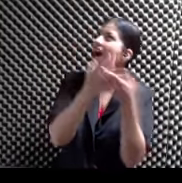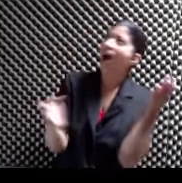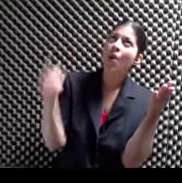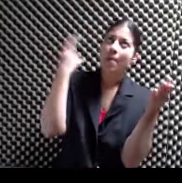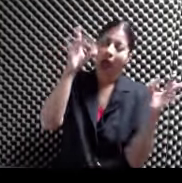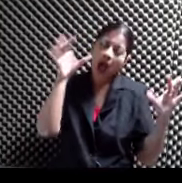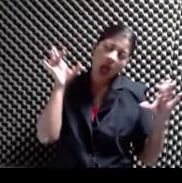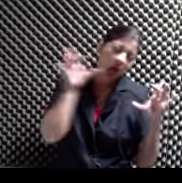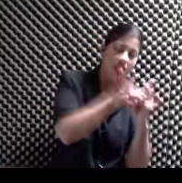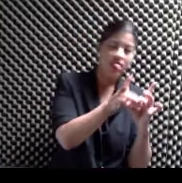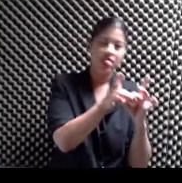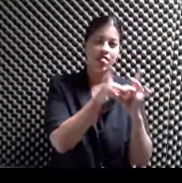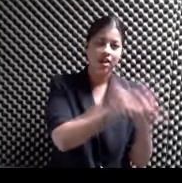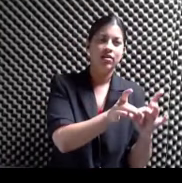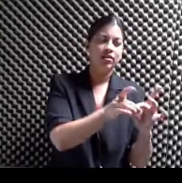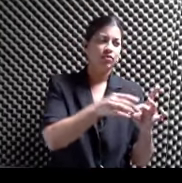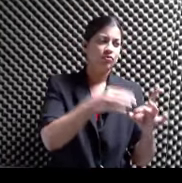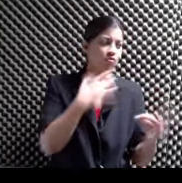allá Para WC World Mira Déjame